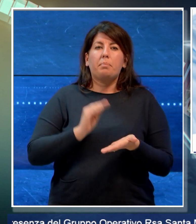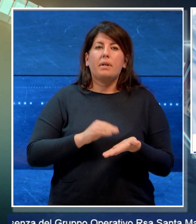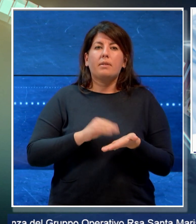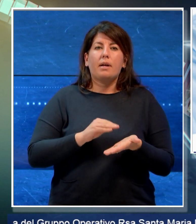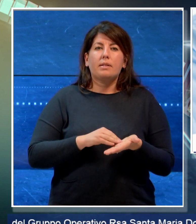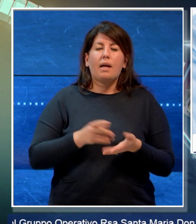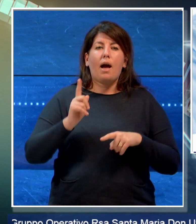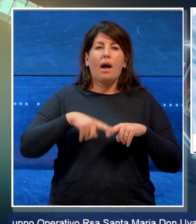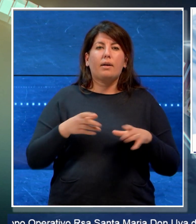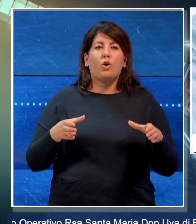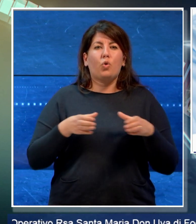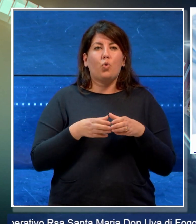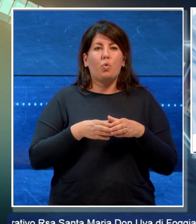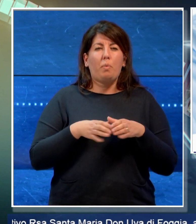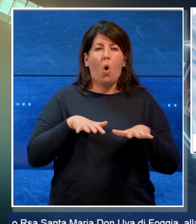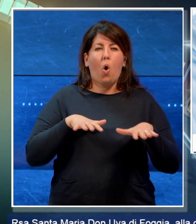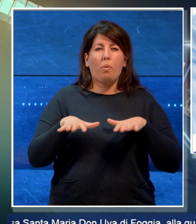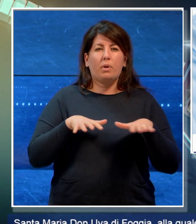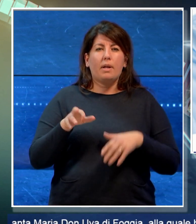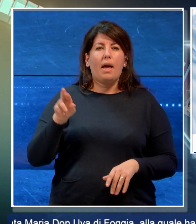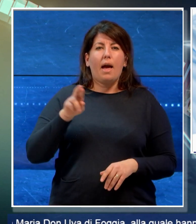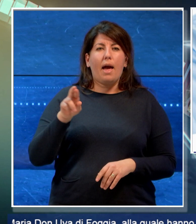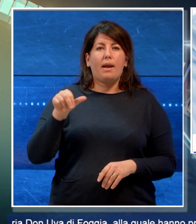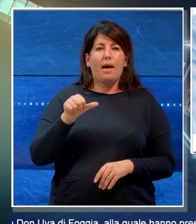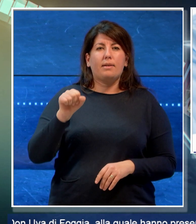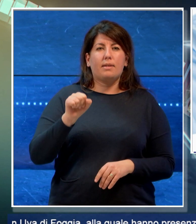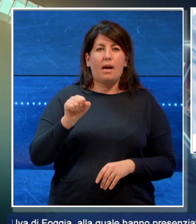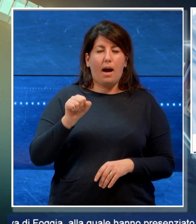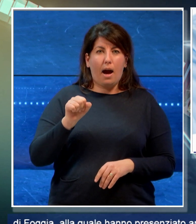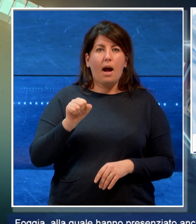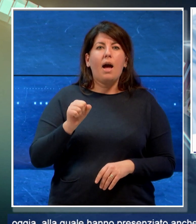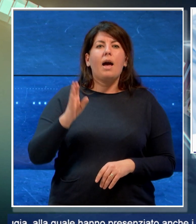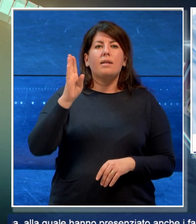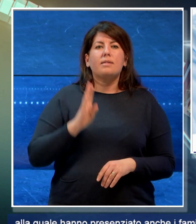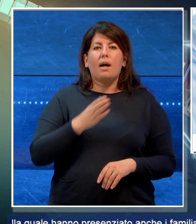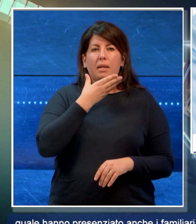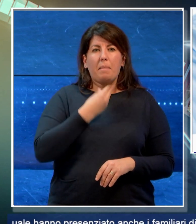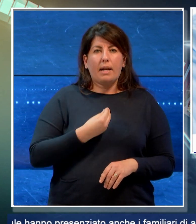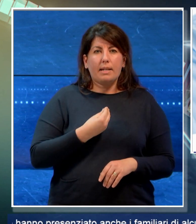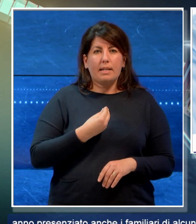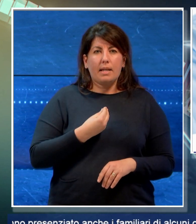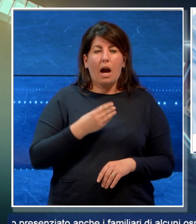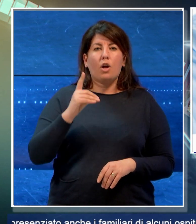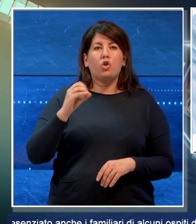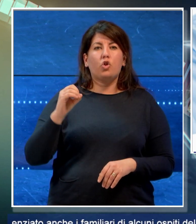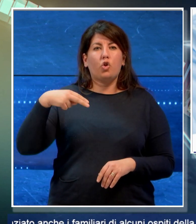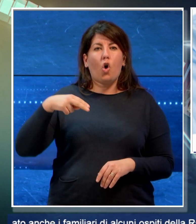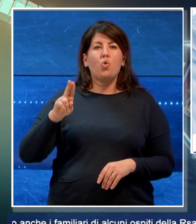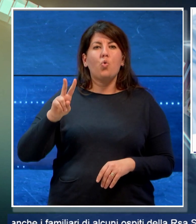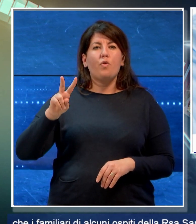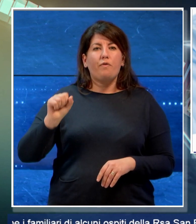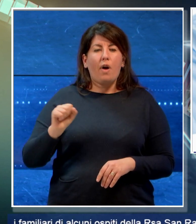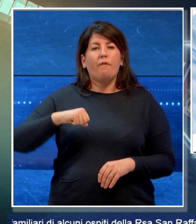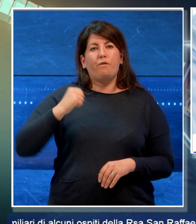gruppo operativo RSA RSA Santa Maria Don Uva di